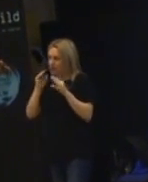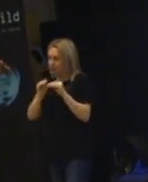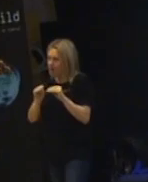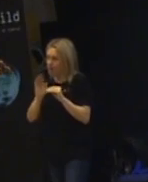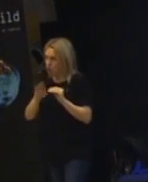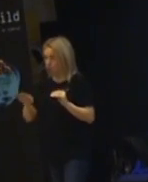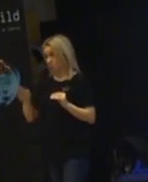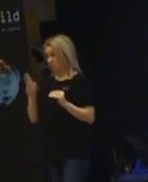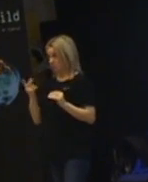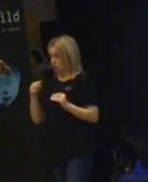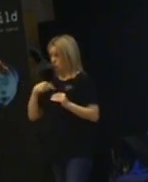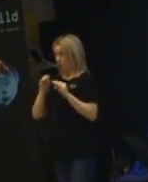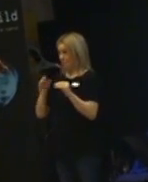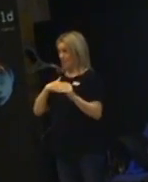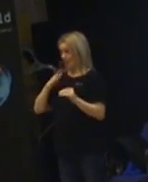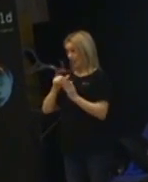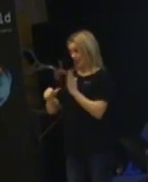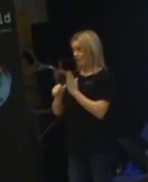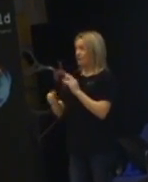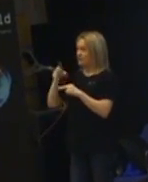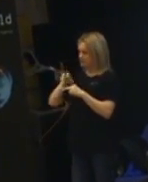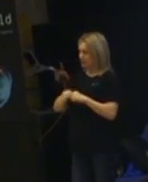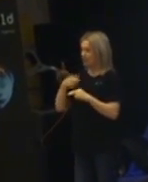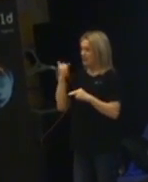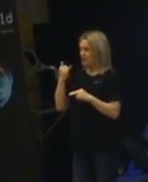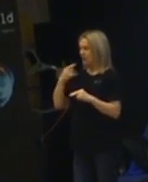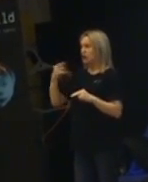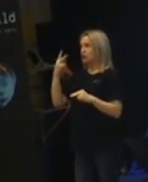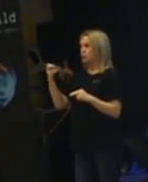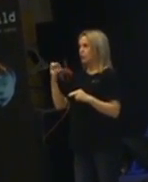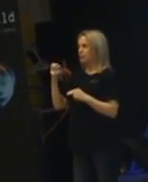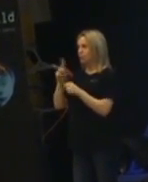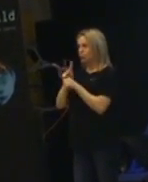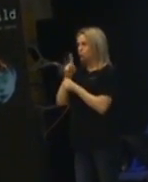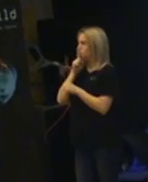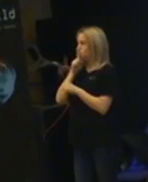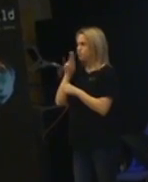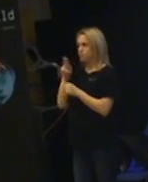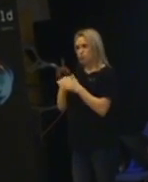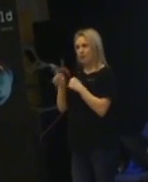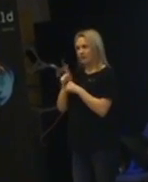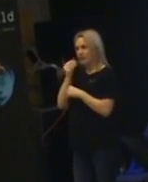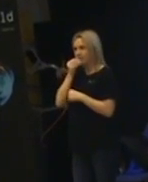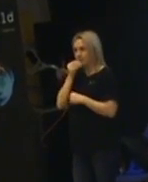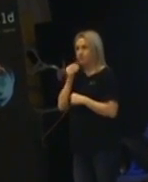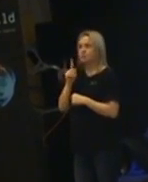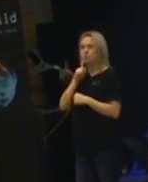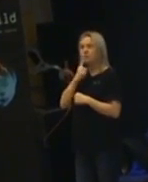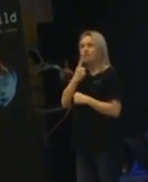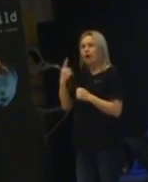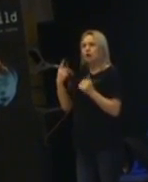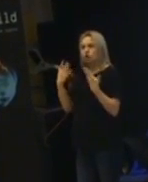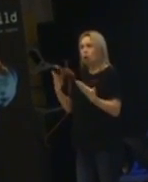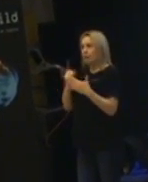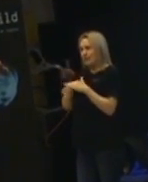Jag lär mina elever. Att vi sitter 10-20 minuter helt knäppt tysta när vi äter. De var enda dag de är inne i klassrummet.